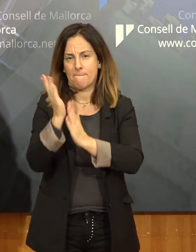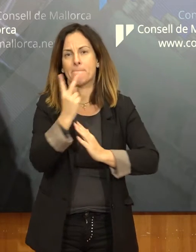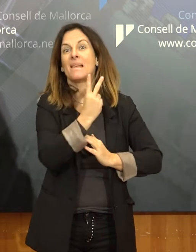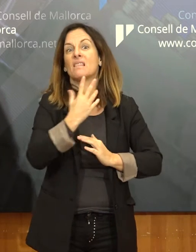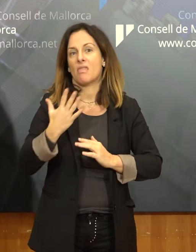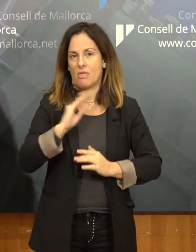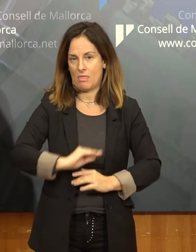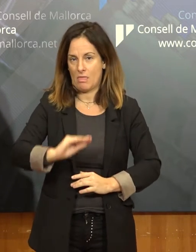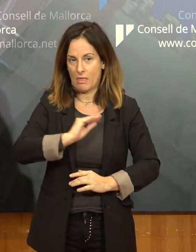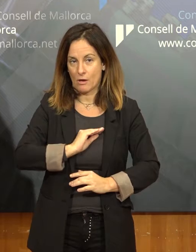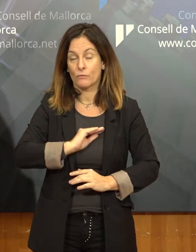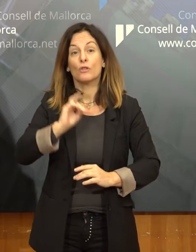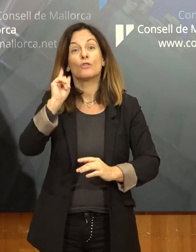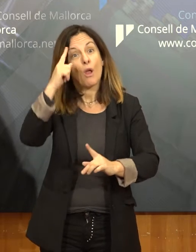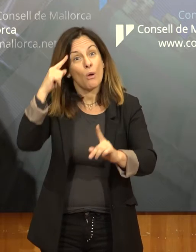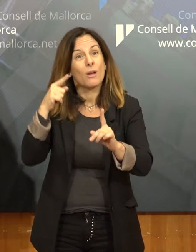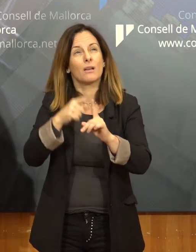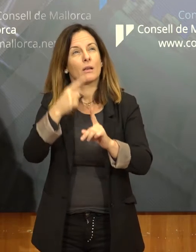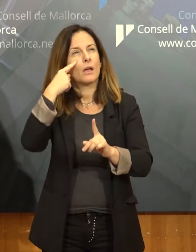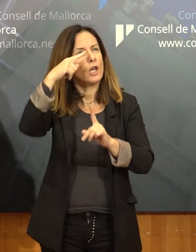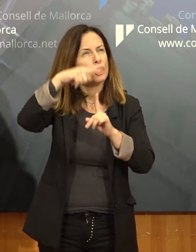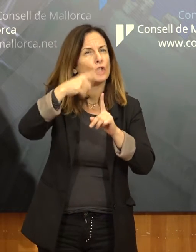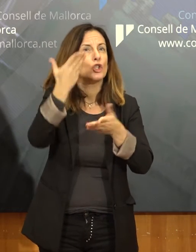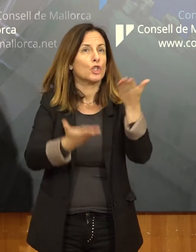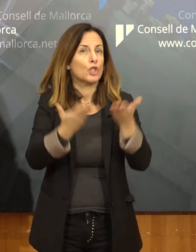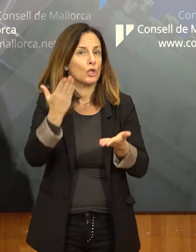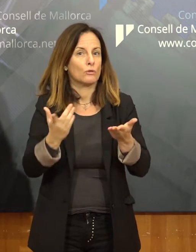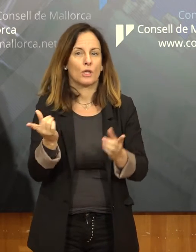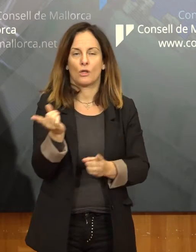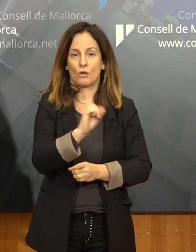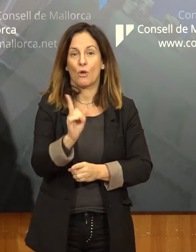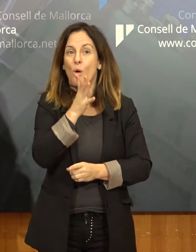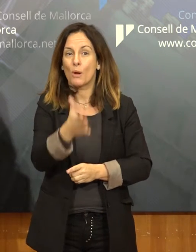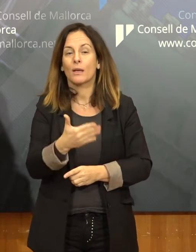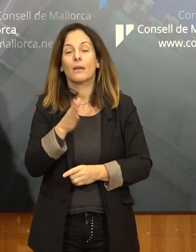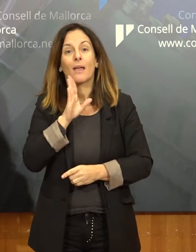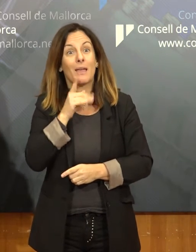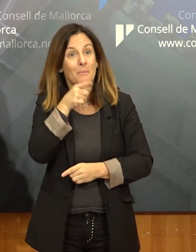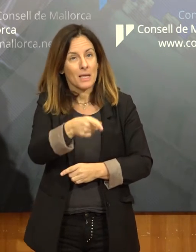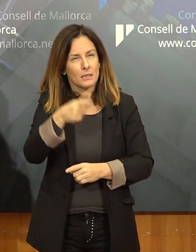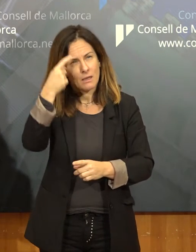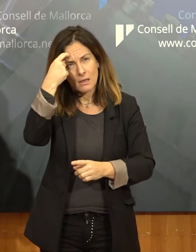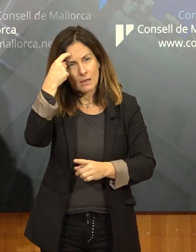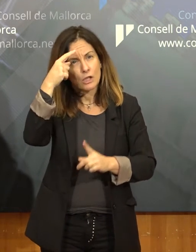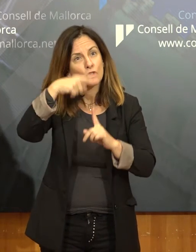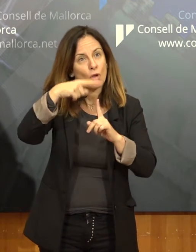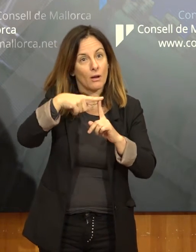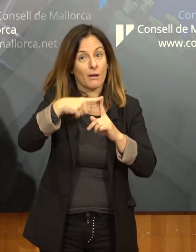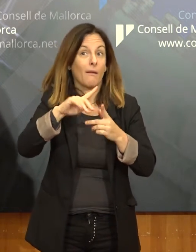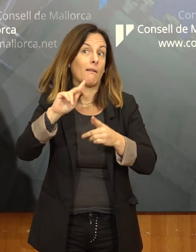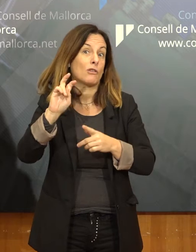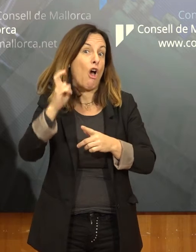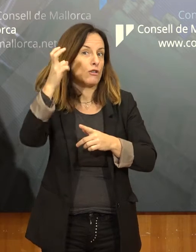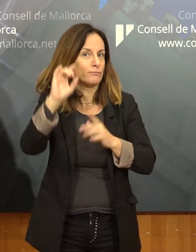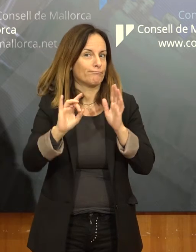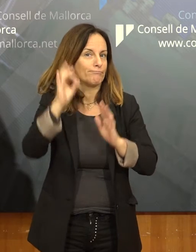ens fixem en les tones, perquè el que acaba passant quan només ens fixem en les tones és que a algú se li ocorreix importar residus i convertir